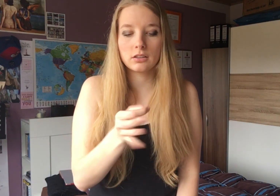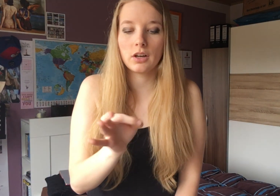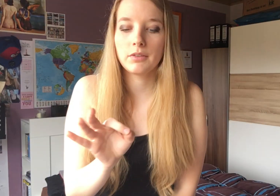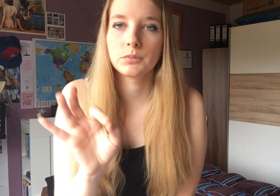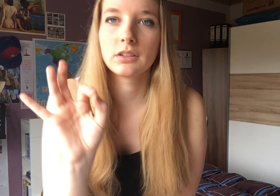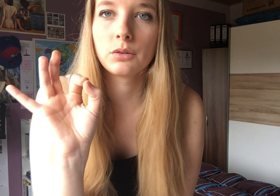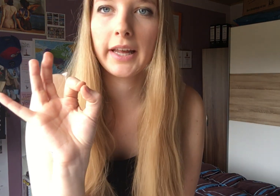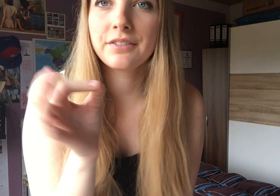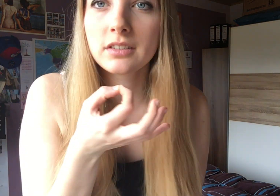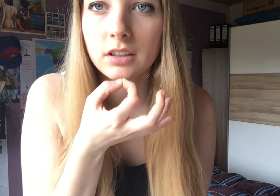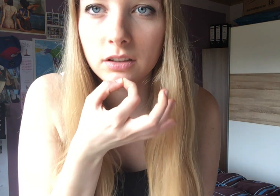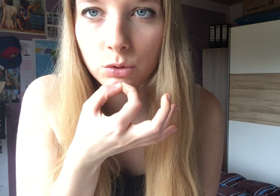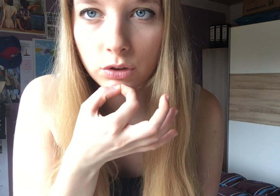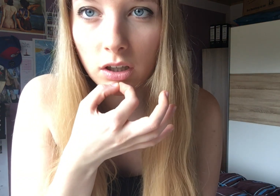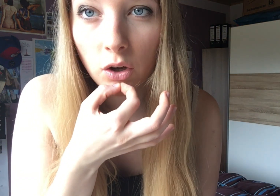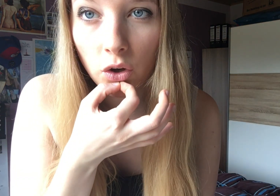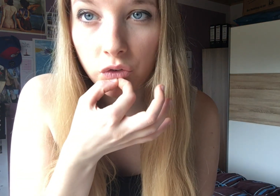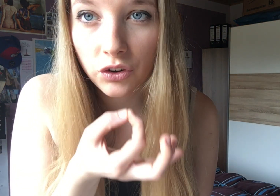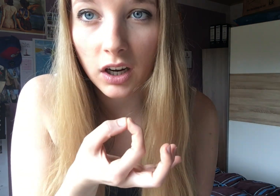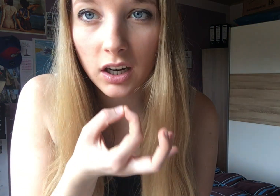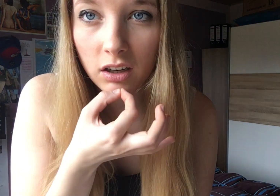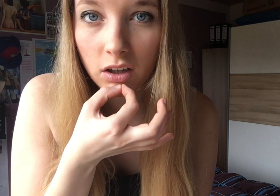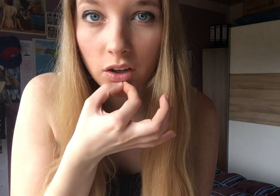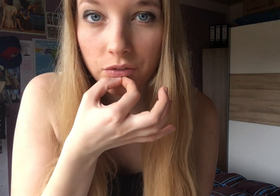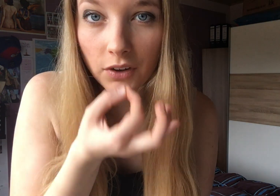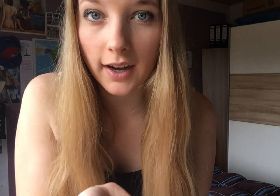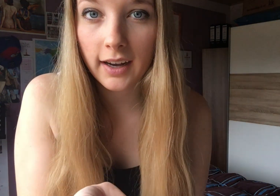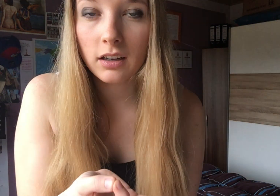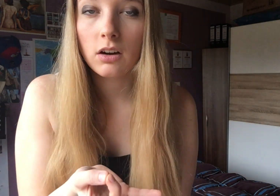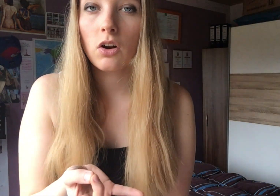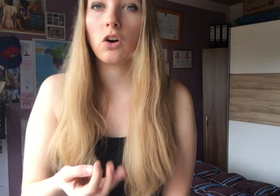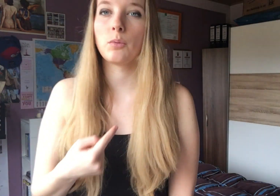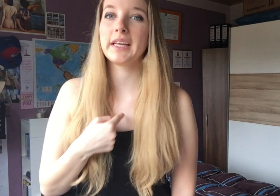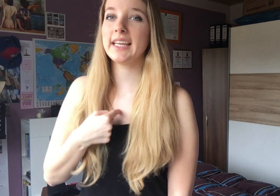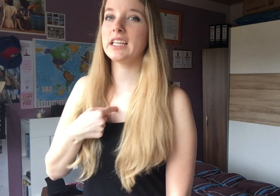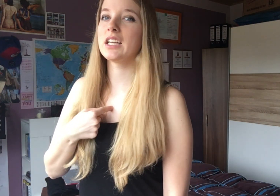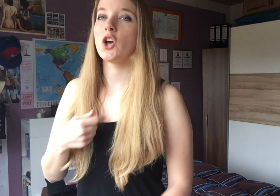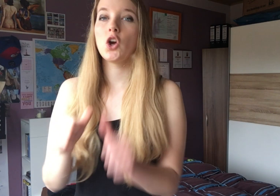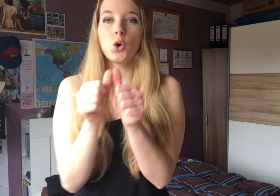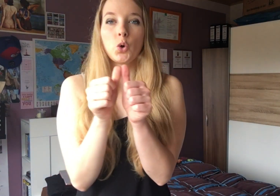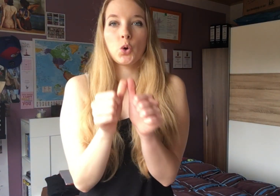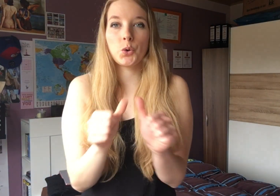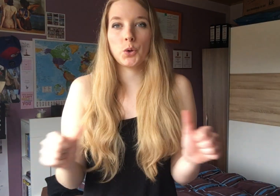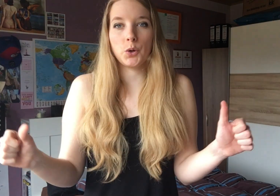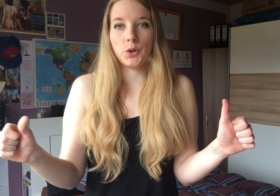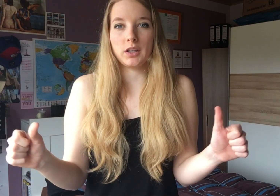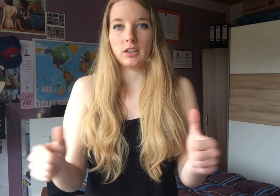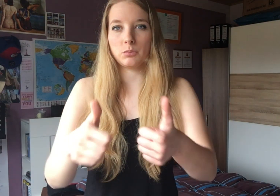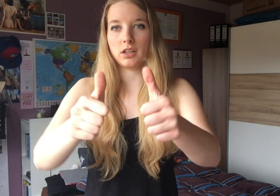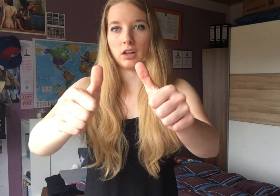also einfach mit so einem F-Punkt dann hier so runter, fragen, fragen, ob ich, weil glücklich bin, mit den